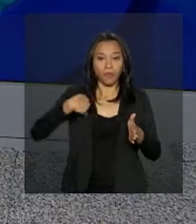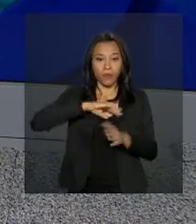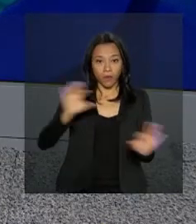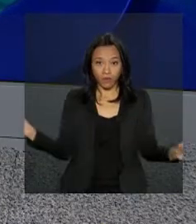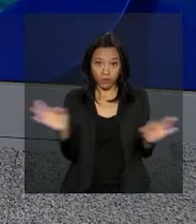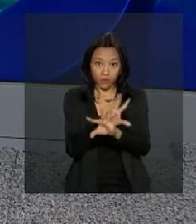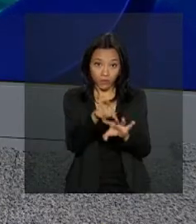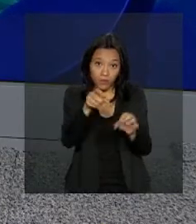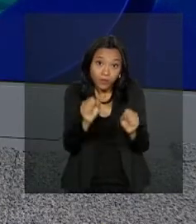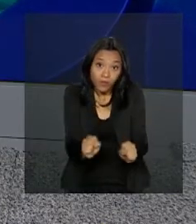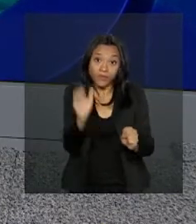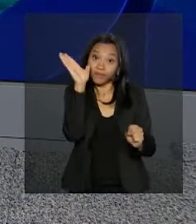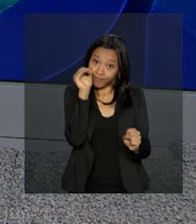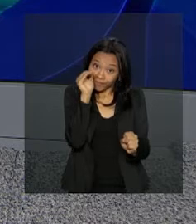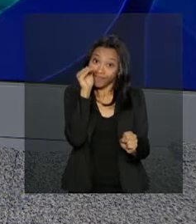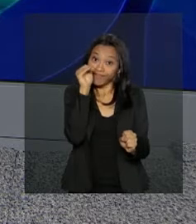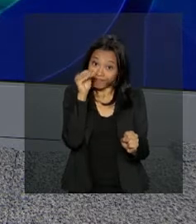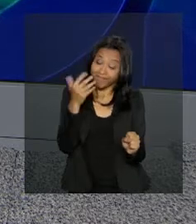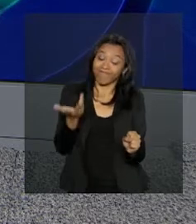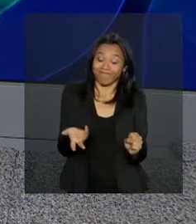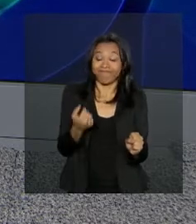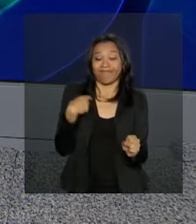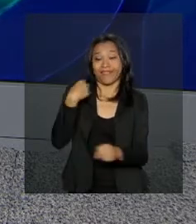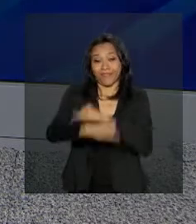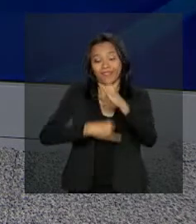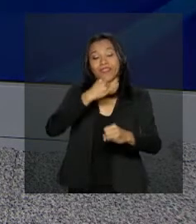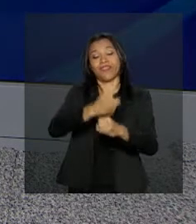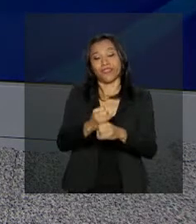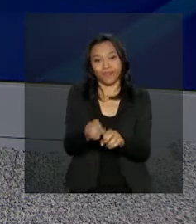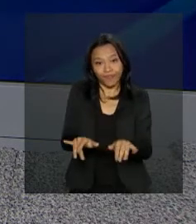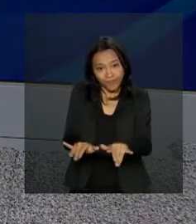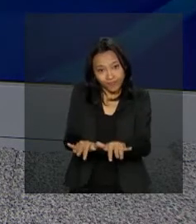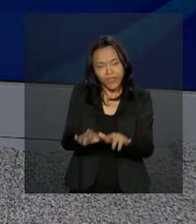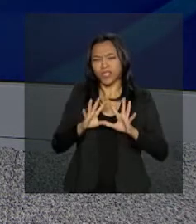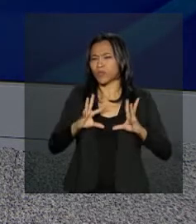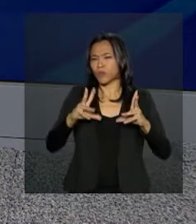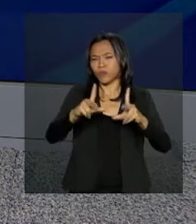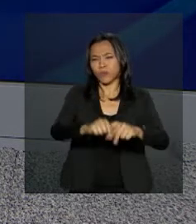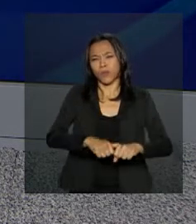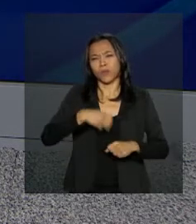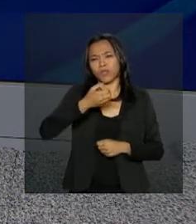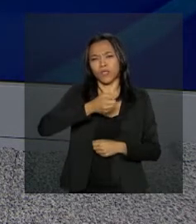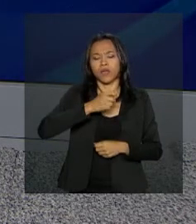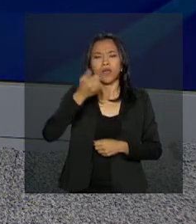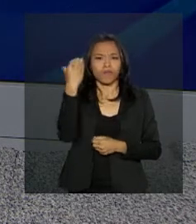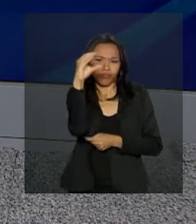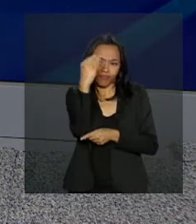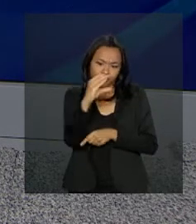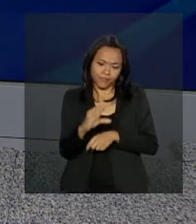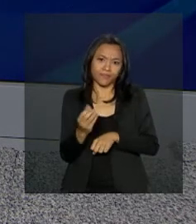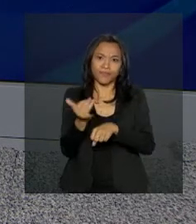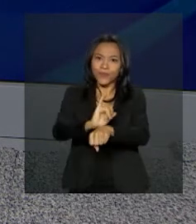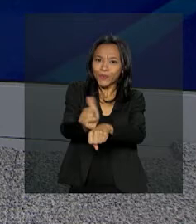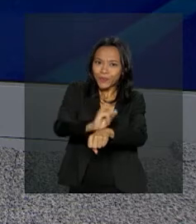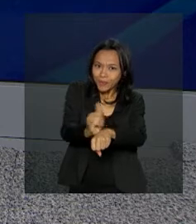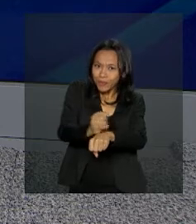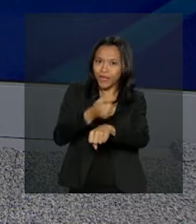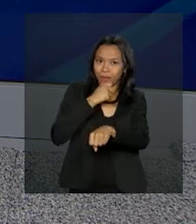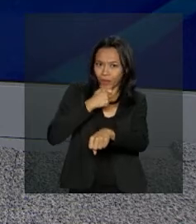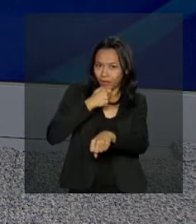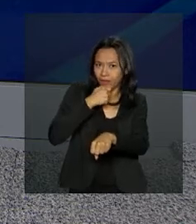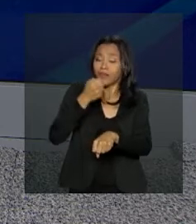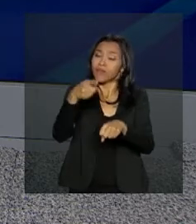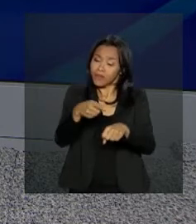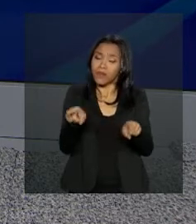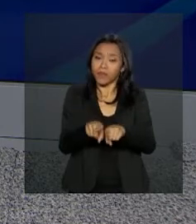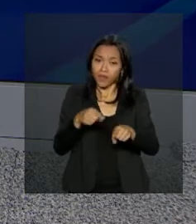aqui. Você acompanha a nossa programação ao vivo pelo site da NBR e todas as reportagens estão em nosso canal no YouTube. Acesse também